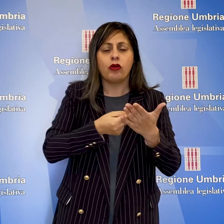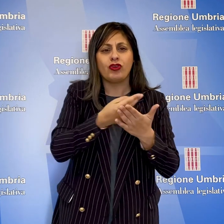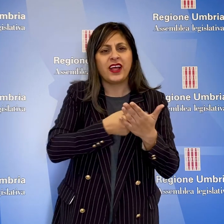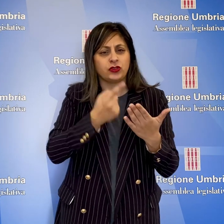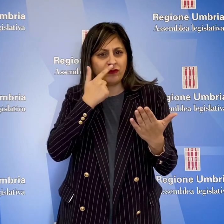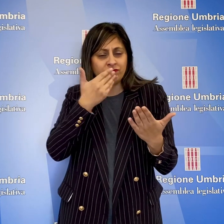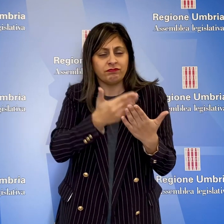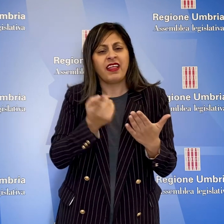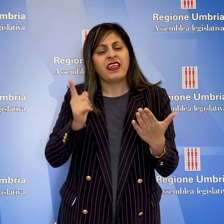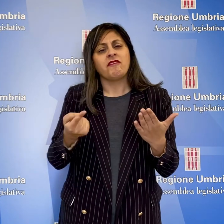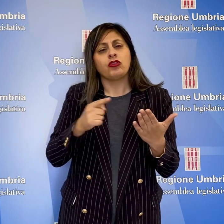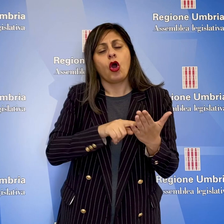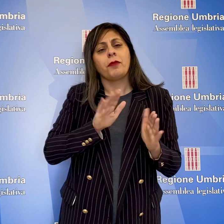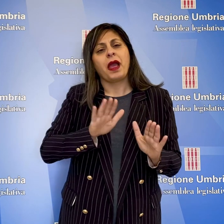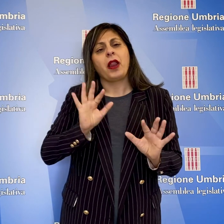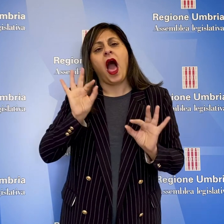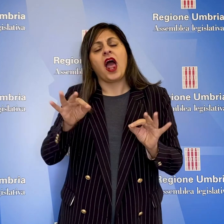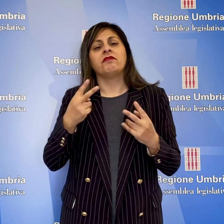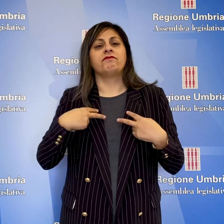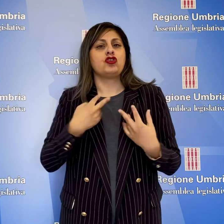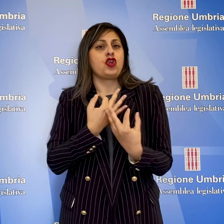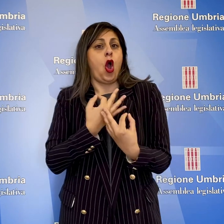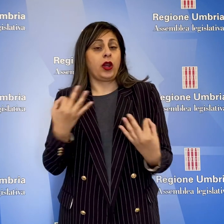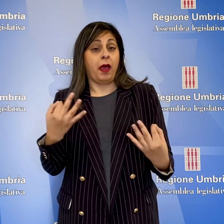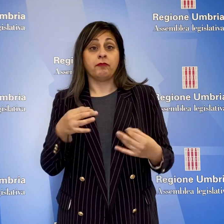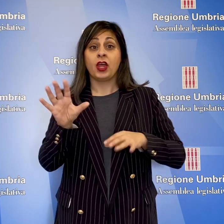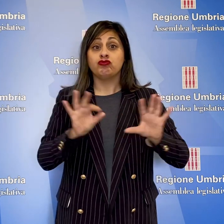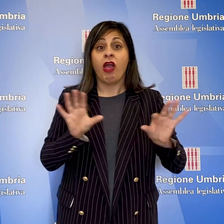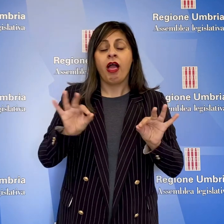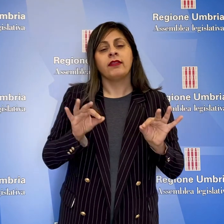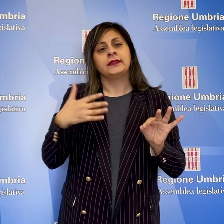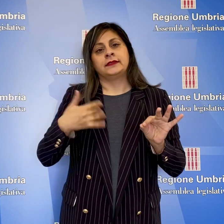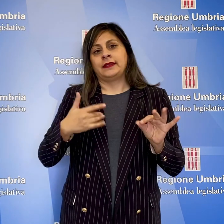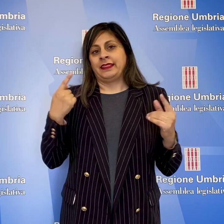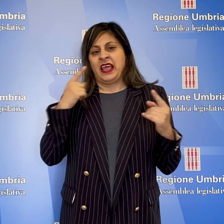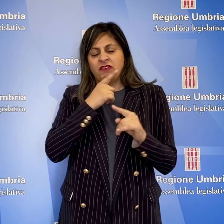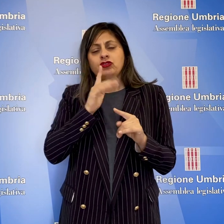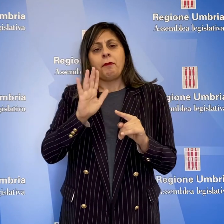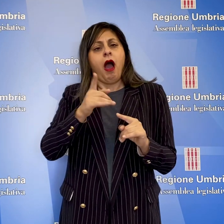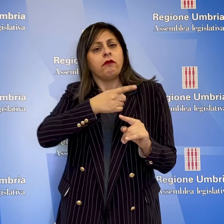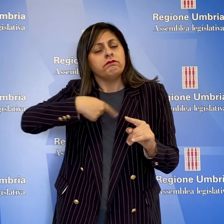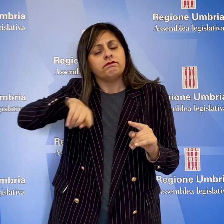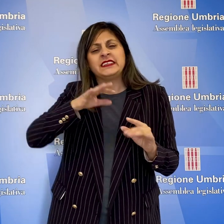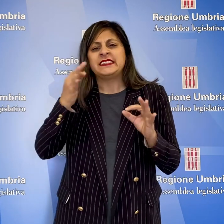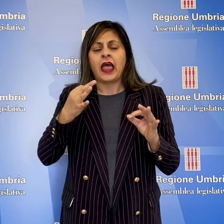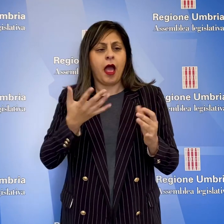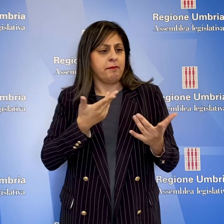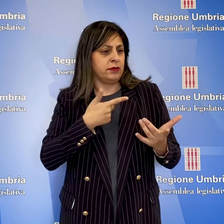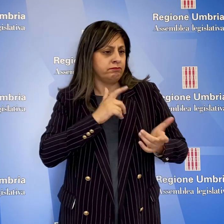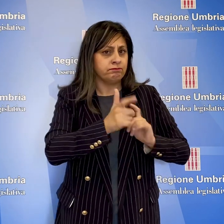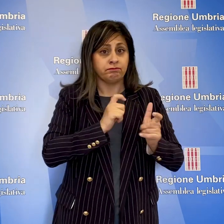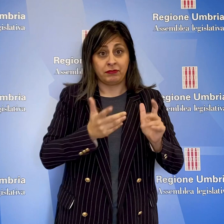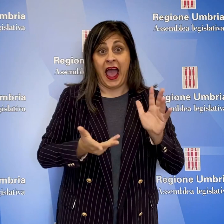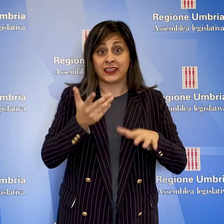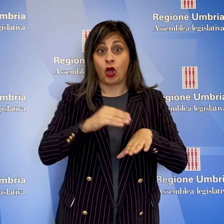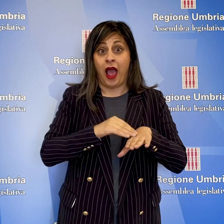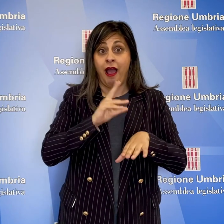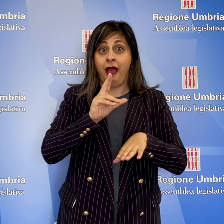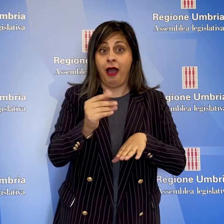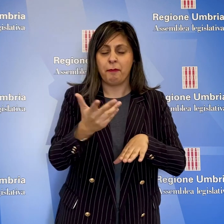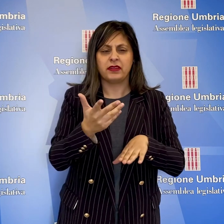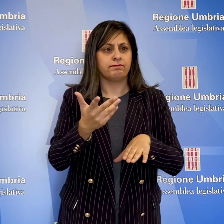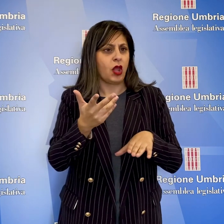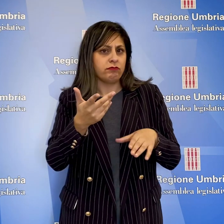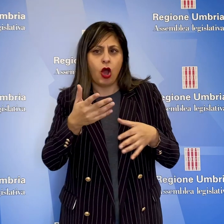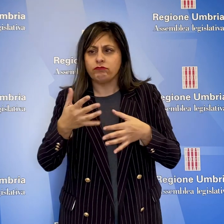che porti al ritorno della normalità. Le scelte fatte sono state difficili, ma abbiamo sempre interagito, ha assicurato l'assessore a Gabiti,